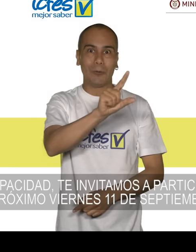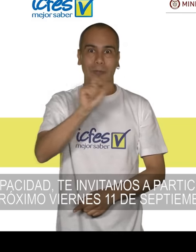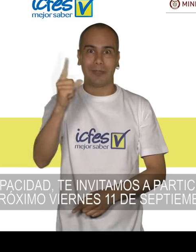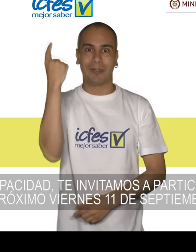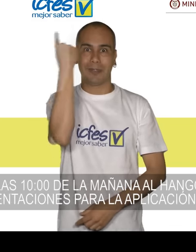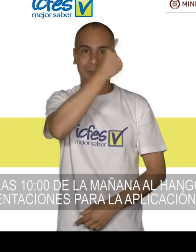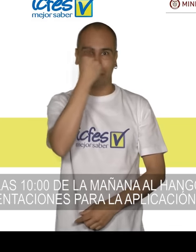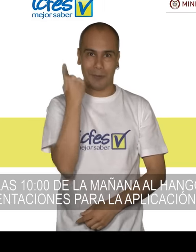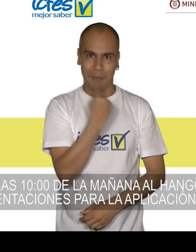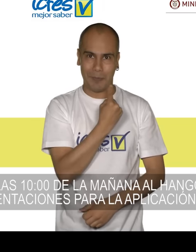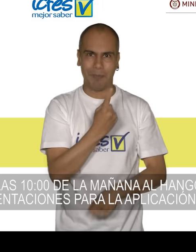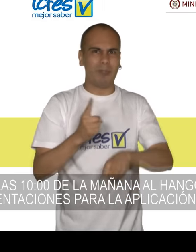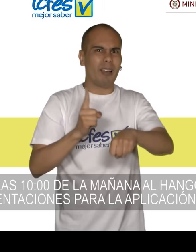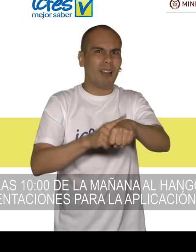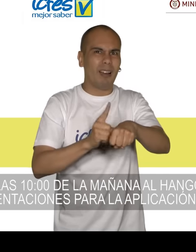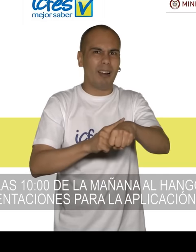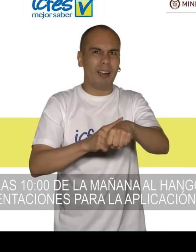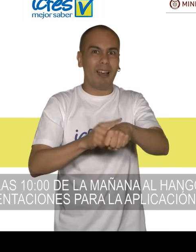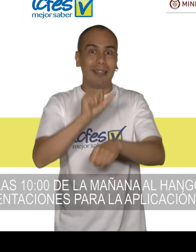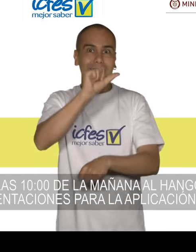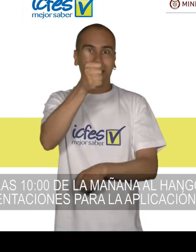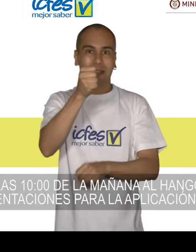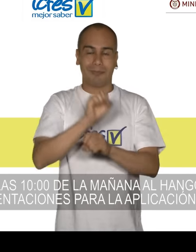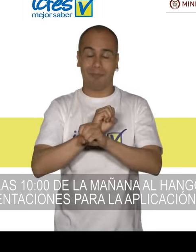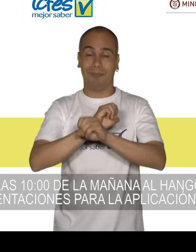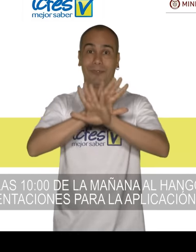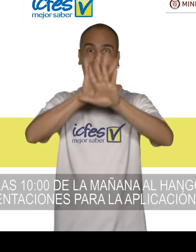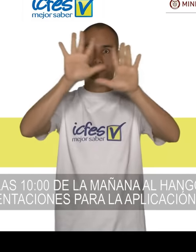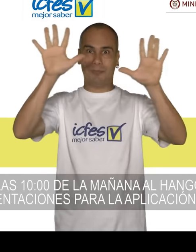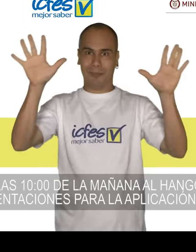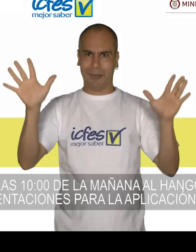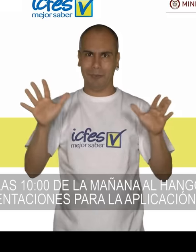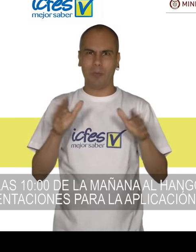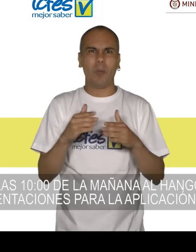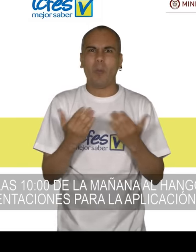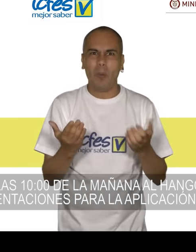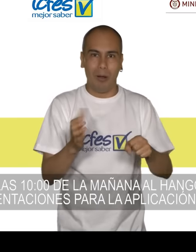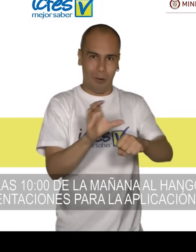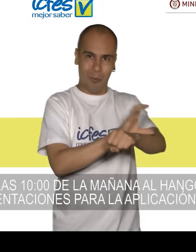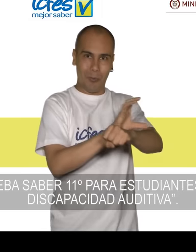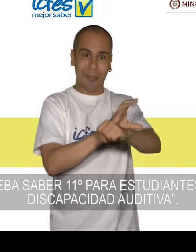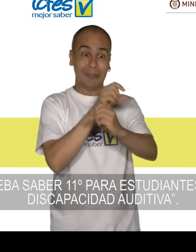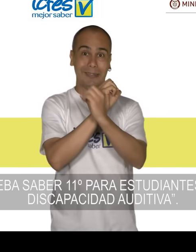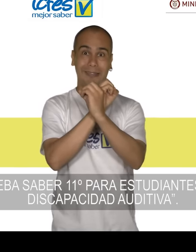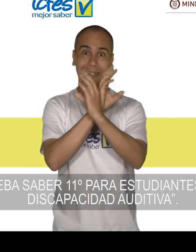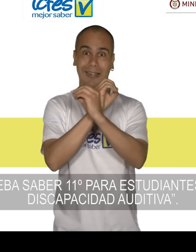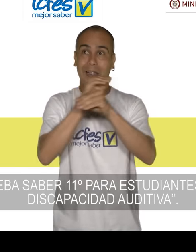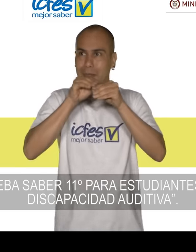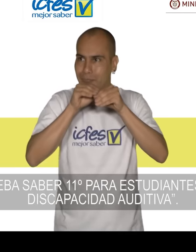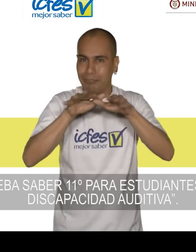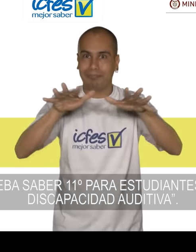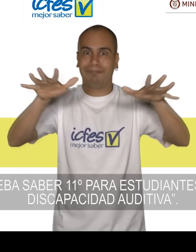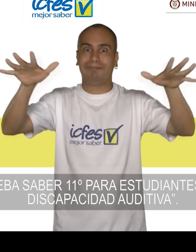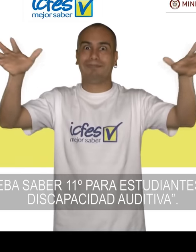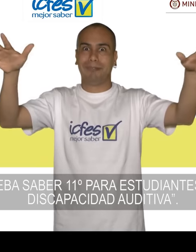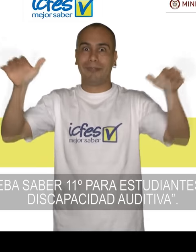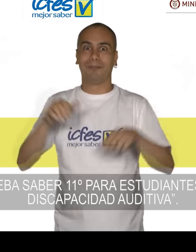septiembre a las 10 de la mañana al Hangout, orientación para la aplicación de la prueba Saber 11 para estudiantes con